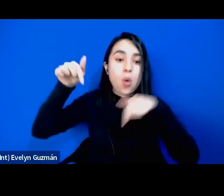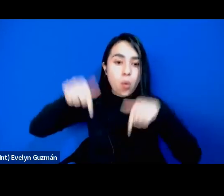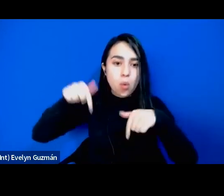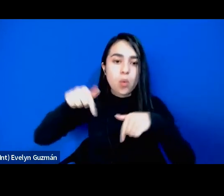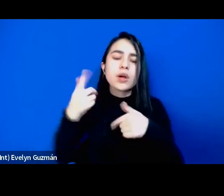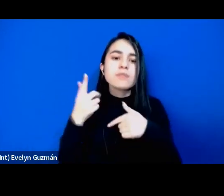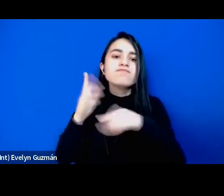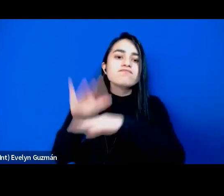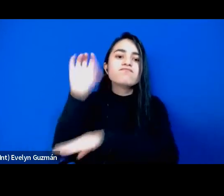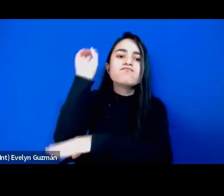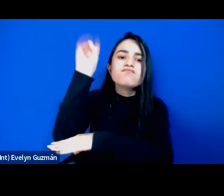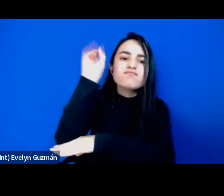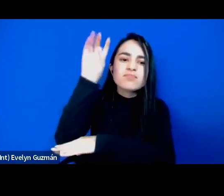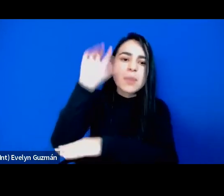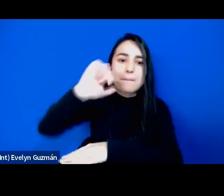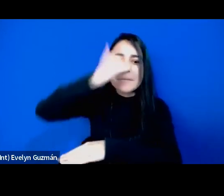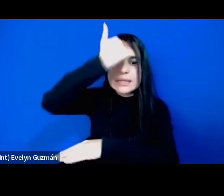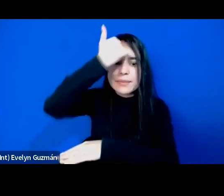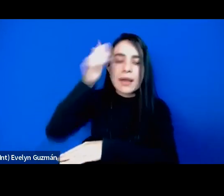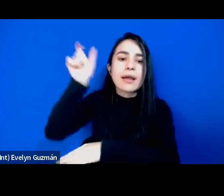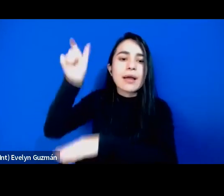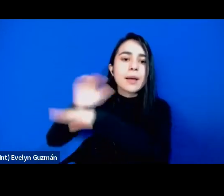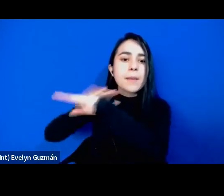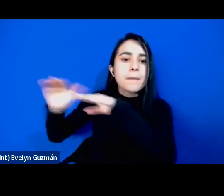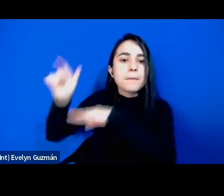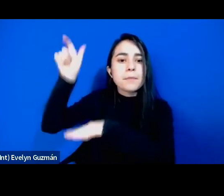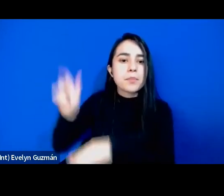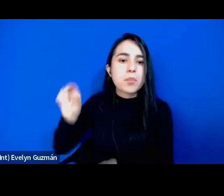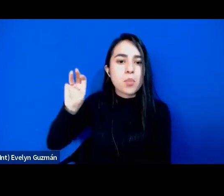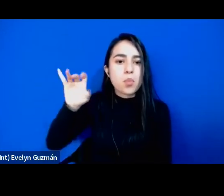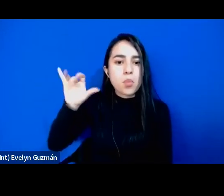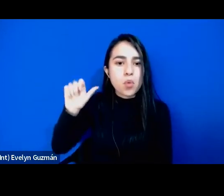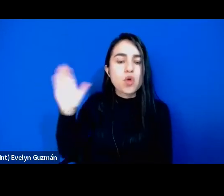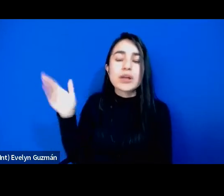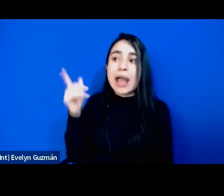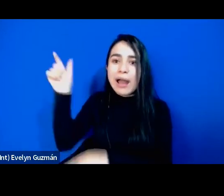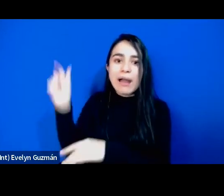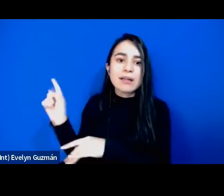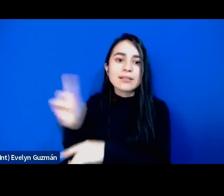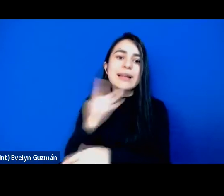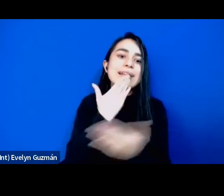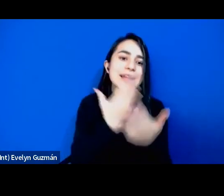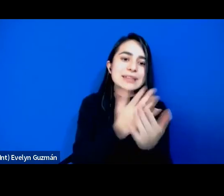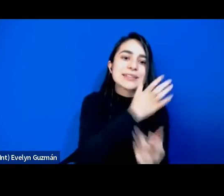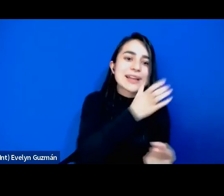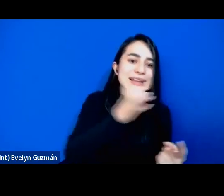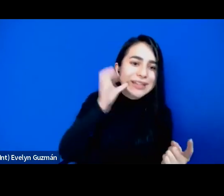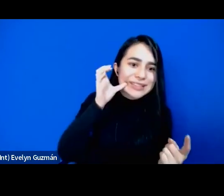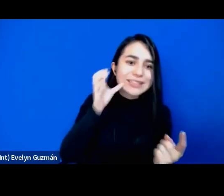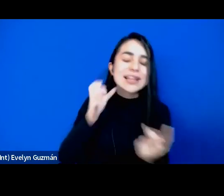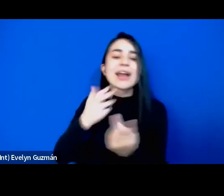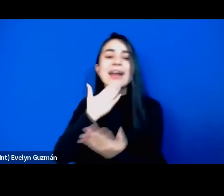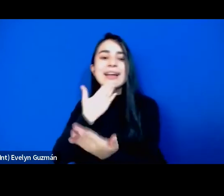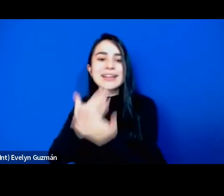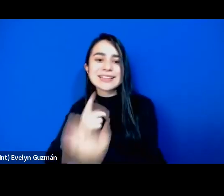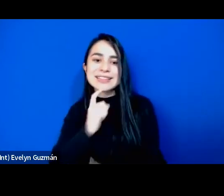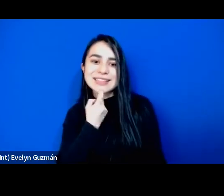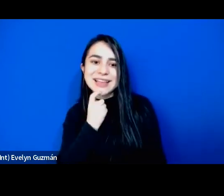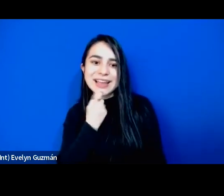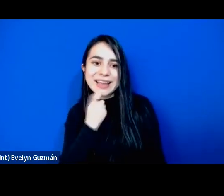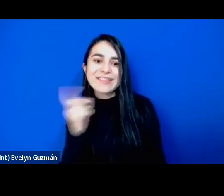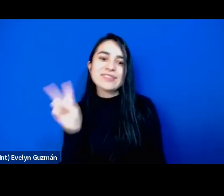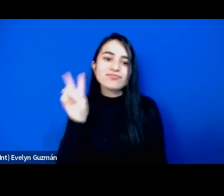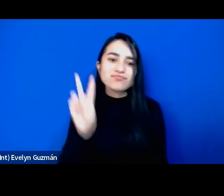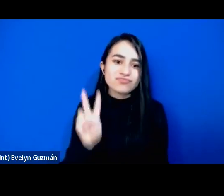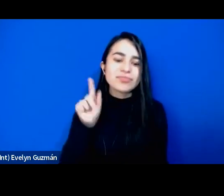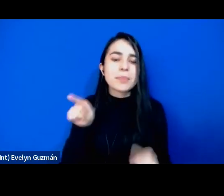conferencia principal con la profesora Moya Bailey. Muchas gracias a Christian, a Evelyn, que se quedó un poco más